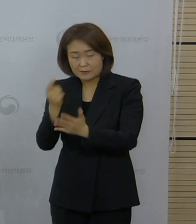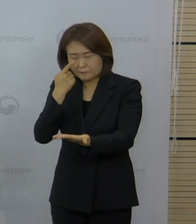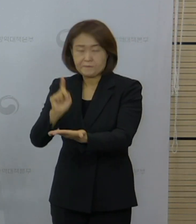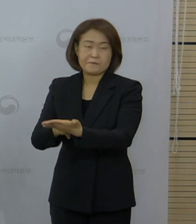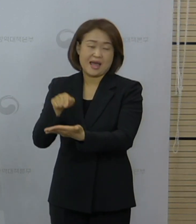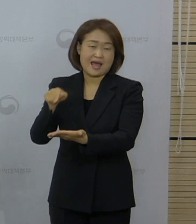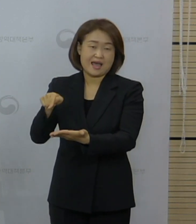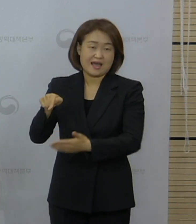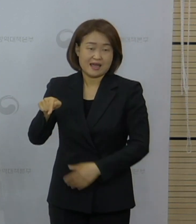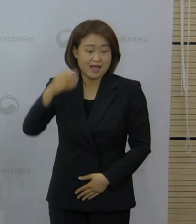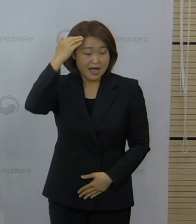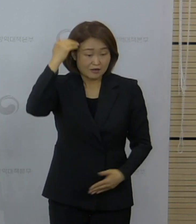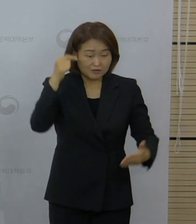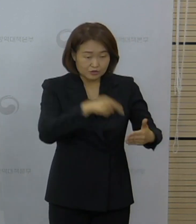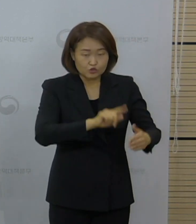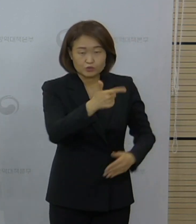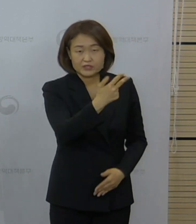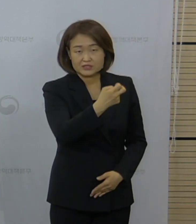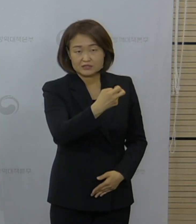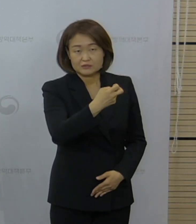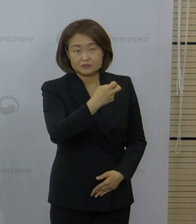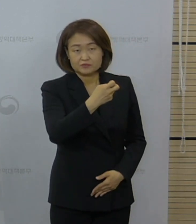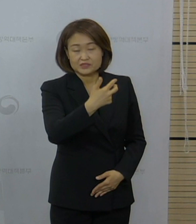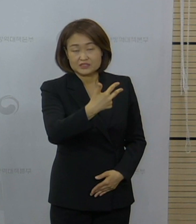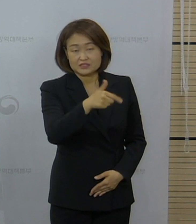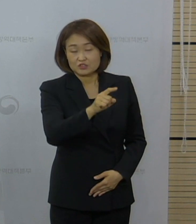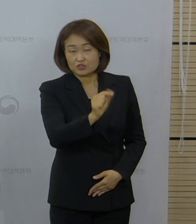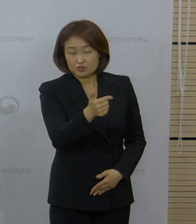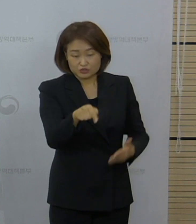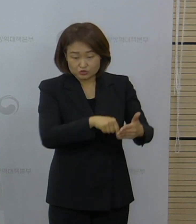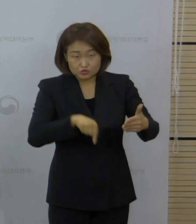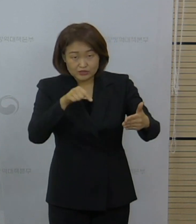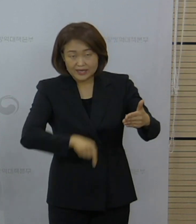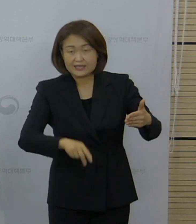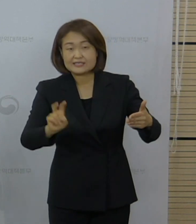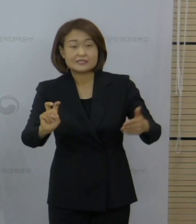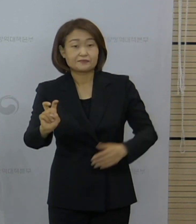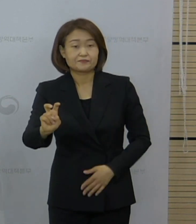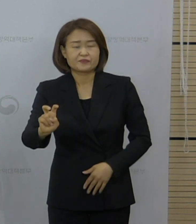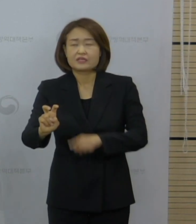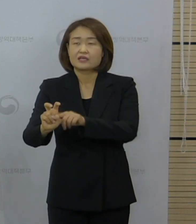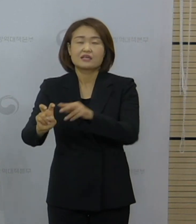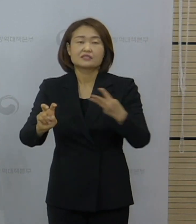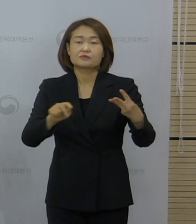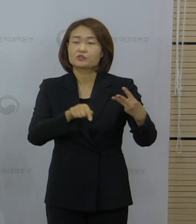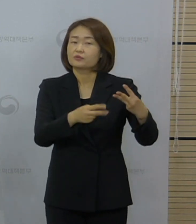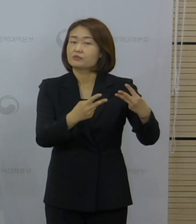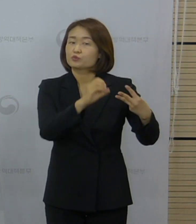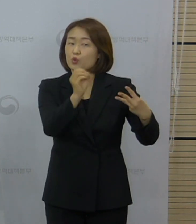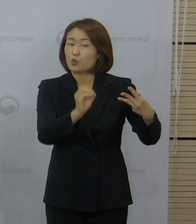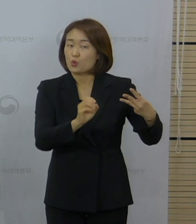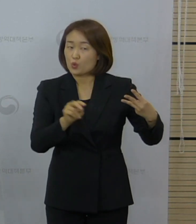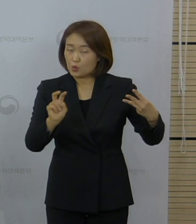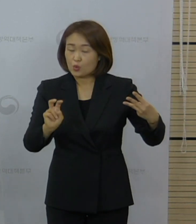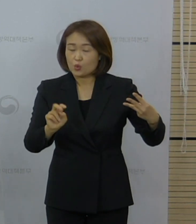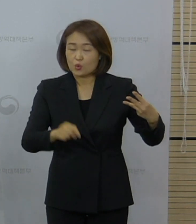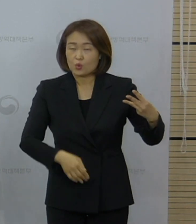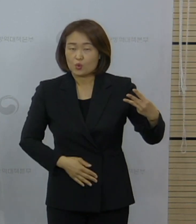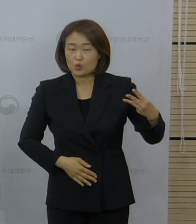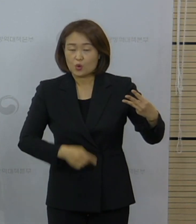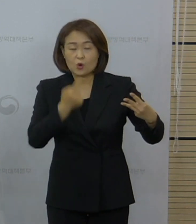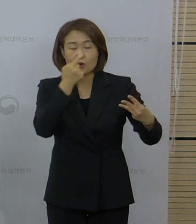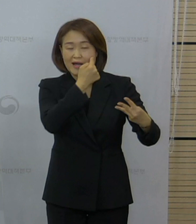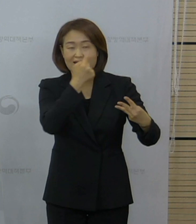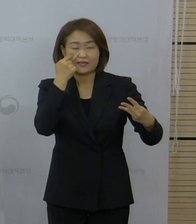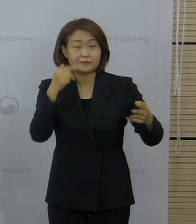국내 발생은 627건을 했고 그 중에 20건, 3.2%의 변이 바이러스가